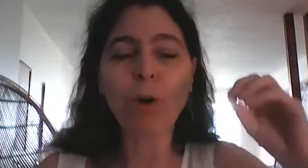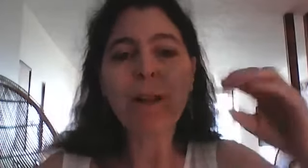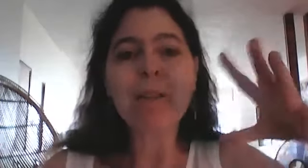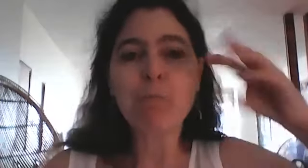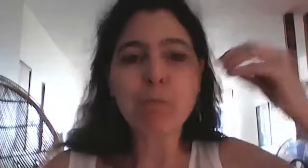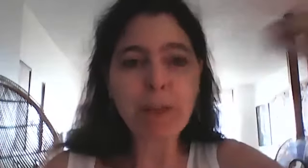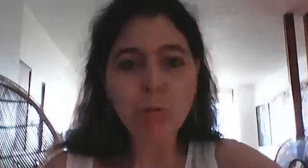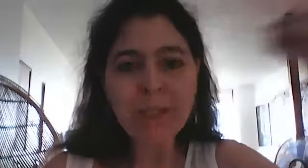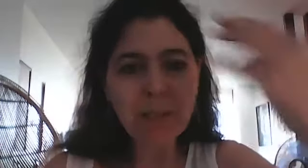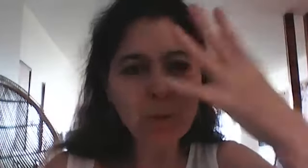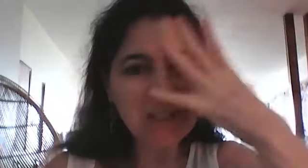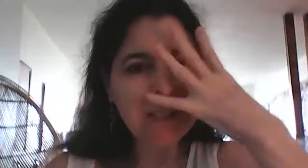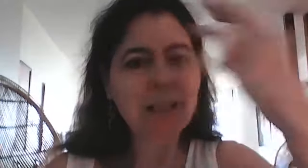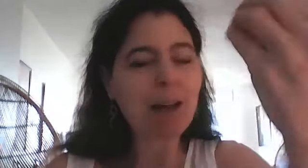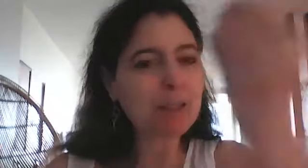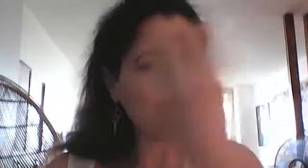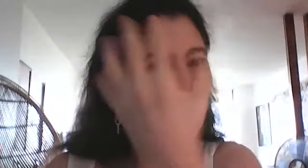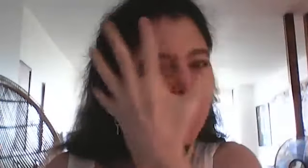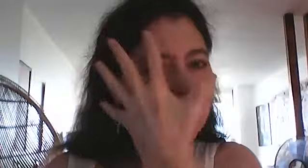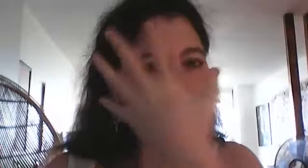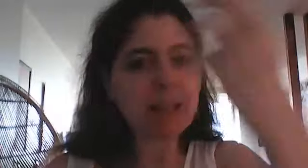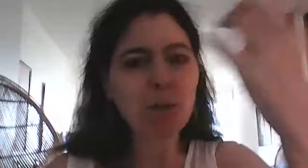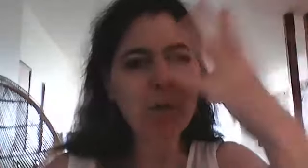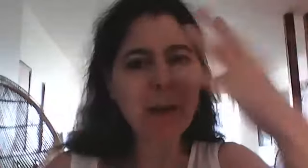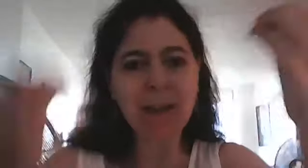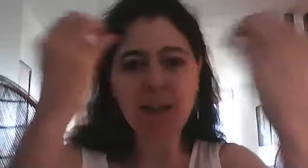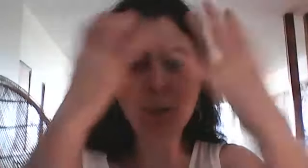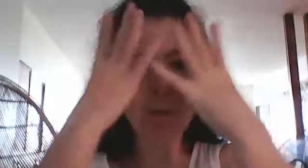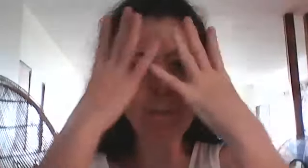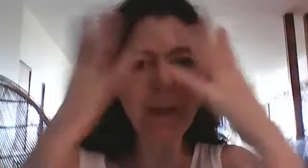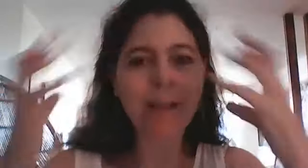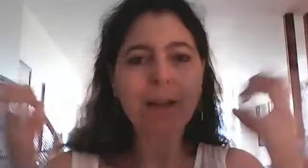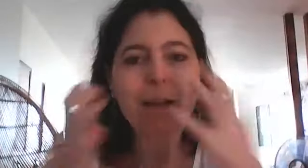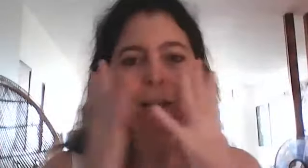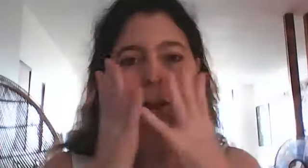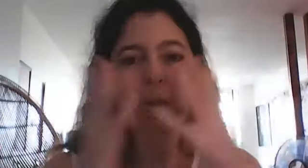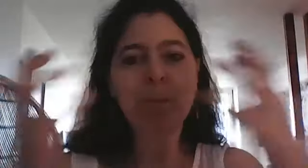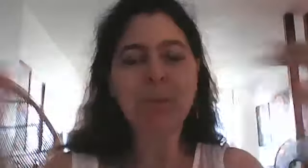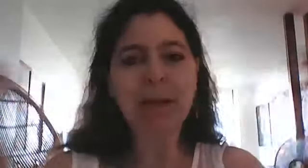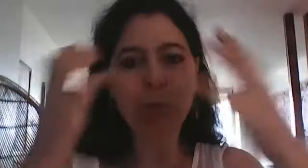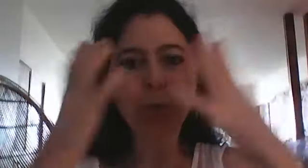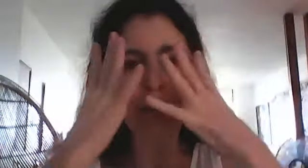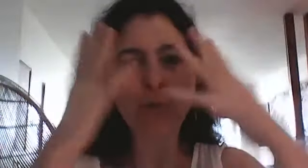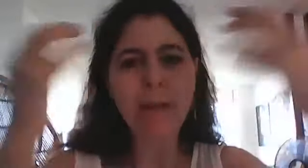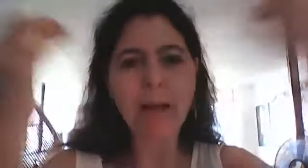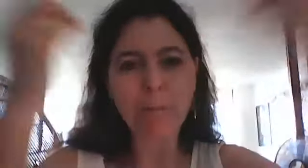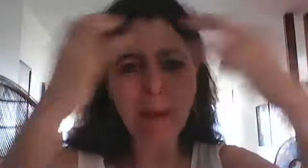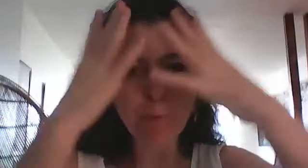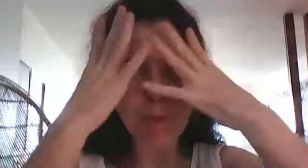vous pouvez aussi utiliser en zone localisée une main les deux mains la fontaine de lumière le parapluie